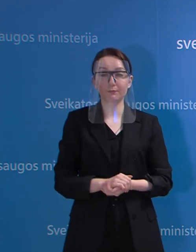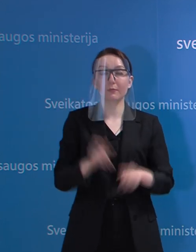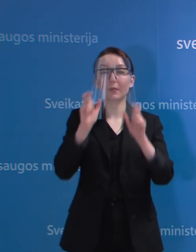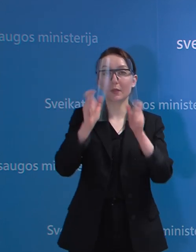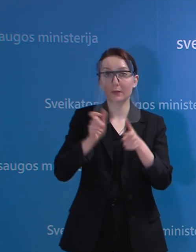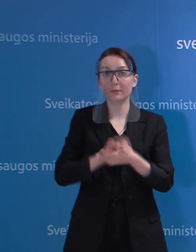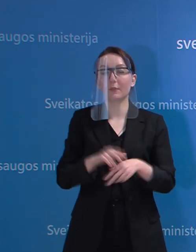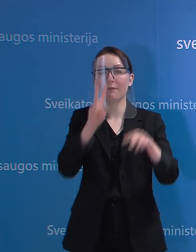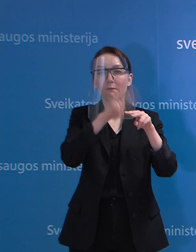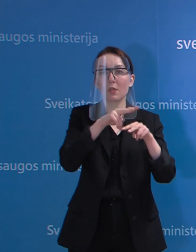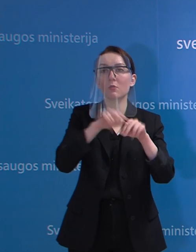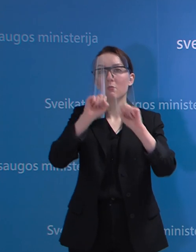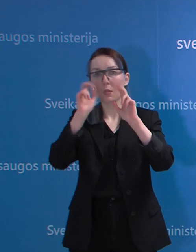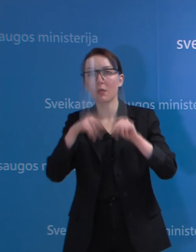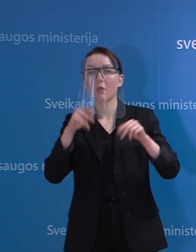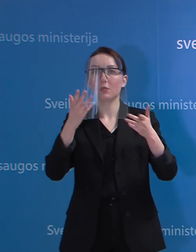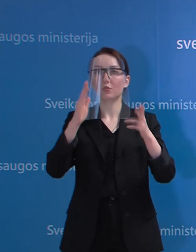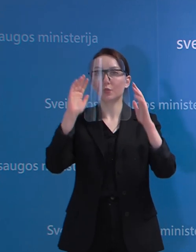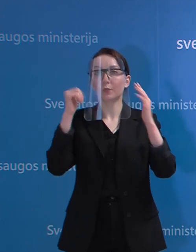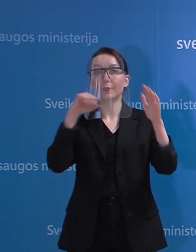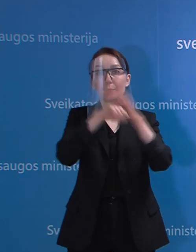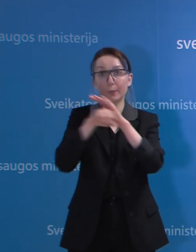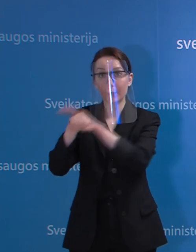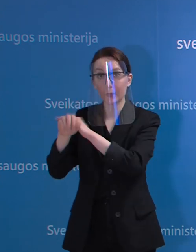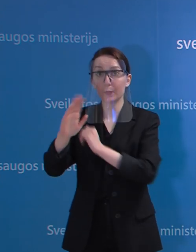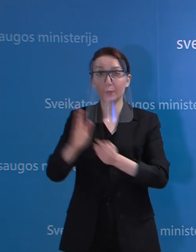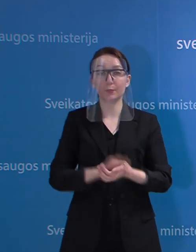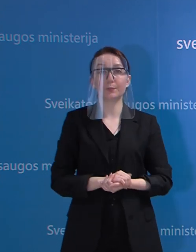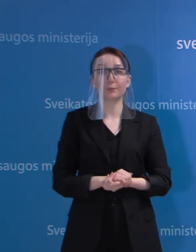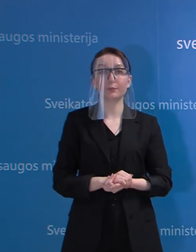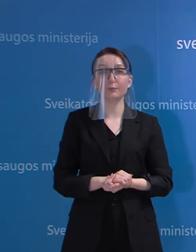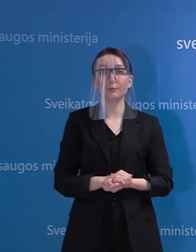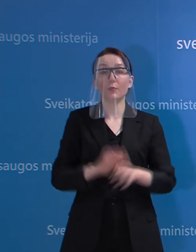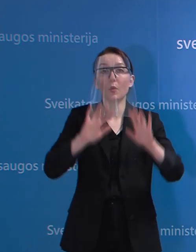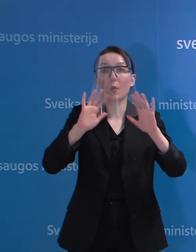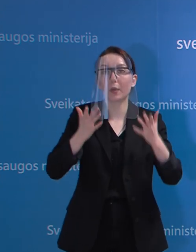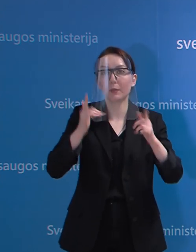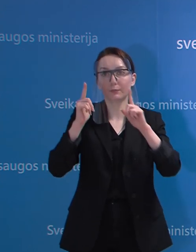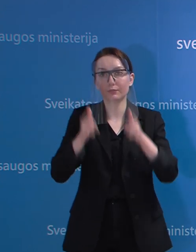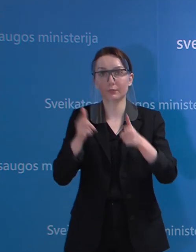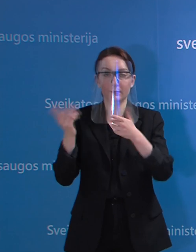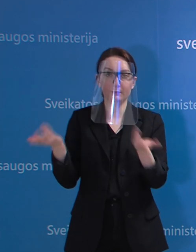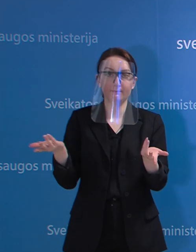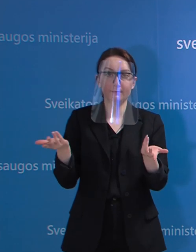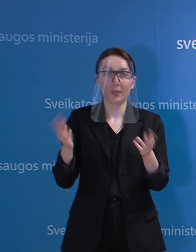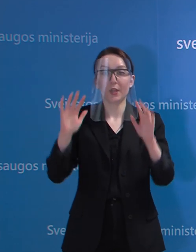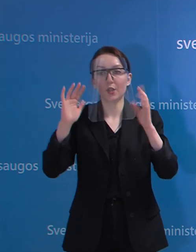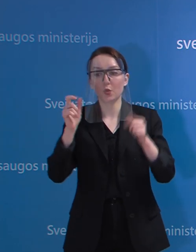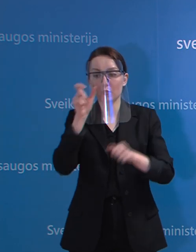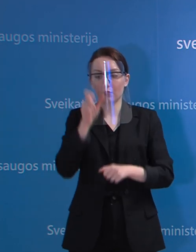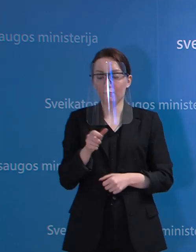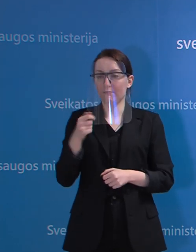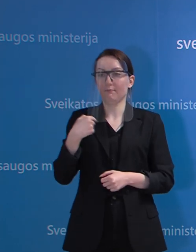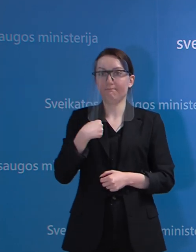numatytos vietos, kur žmonės yra hospitalizuojami, o kaip tai bus realizuojama, tai jeigu žmogus